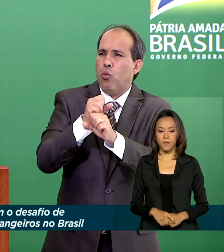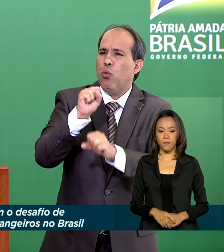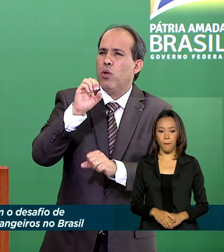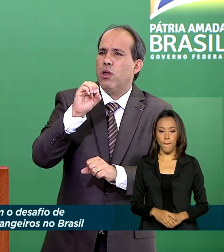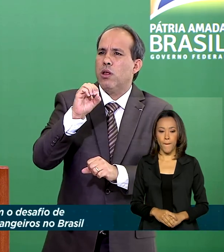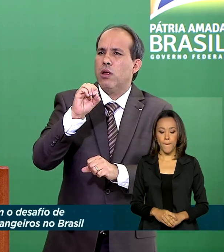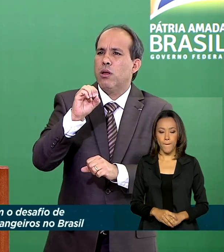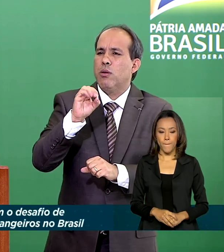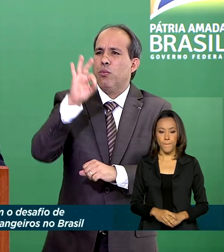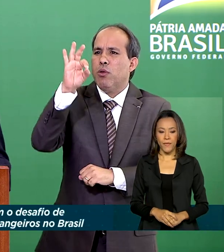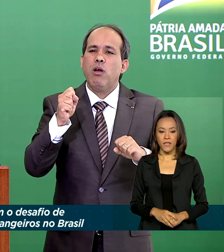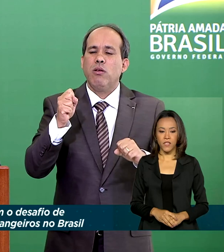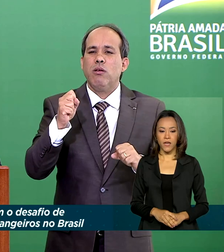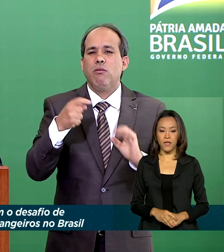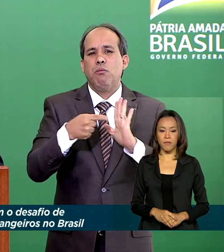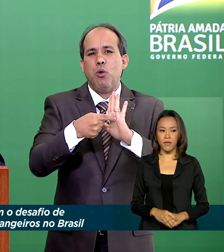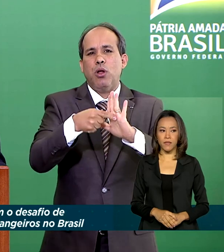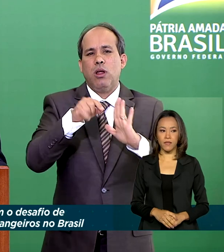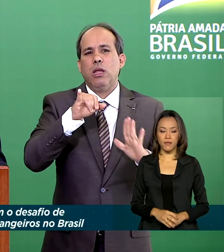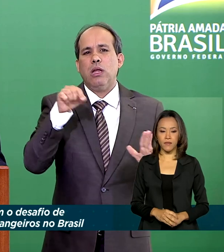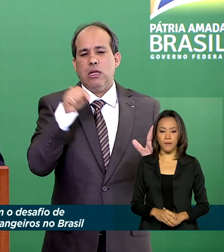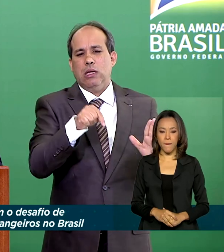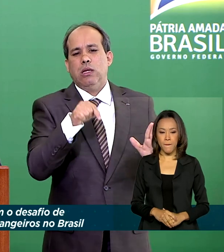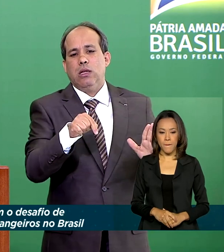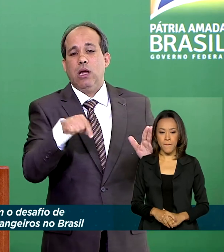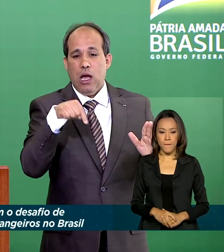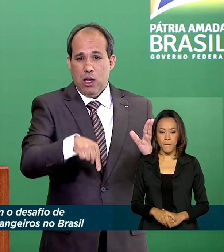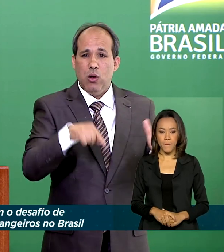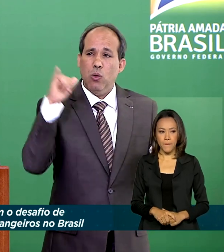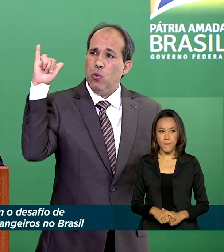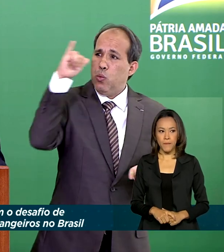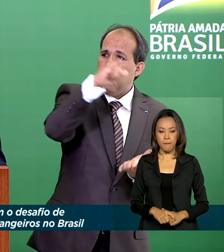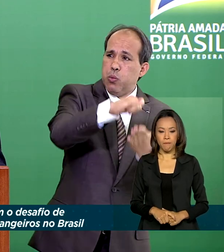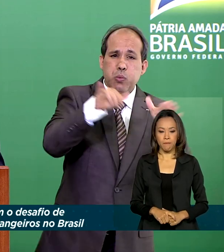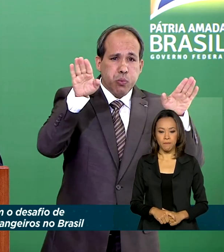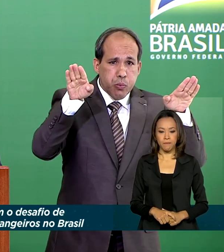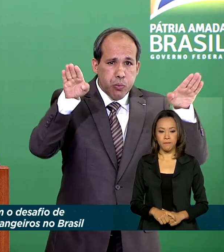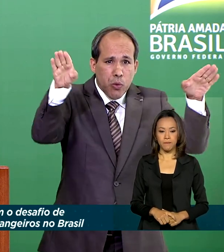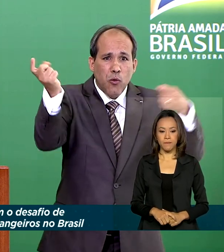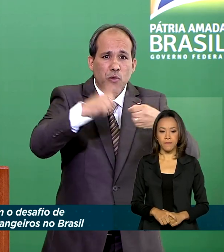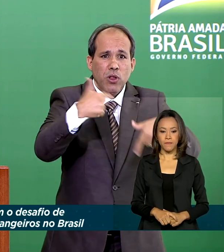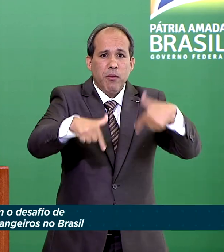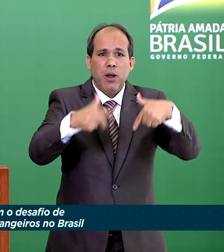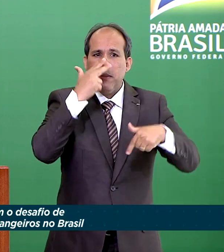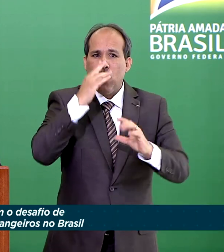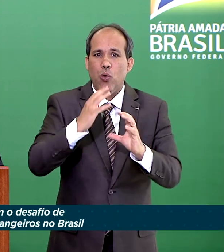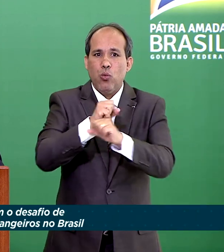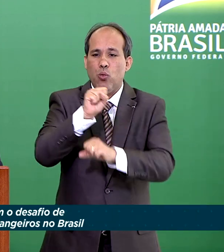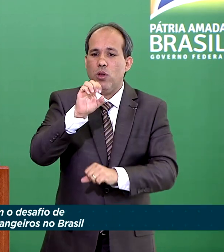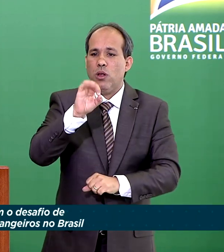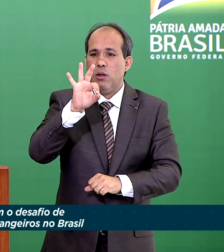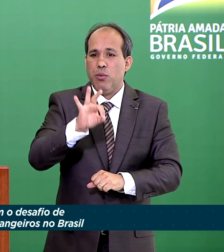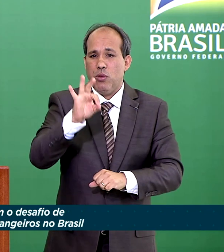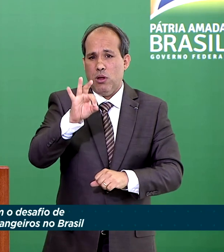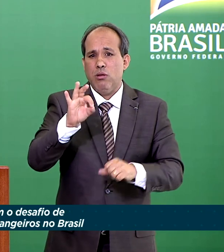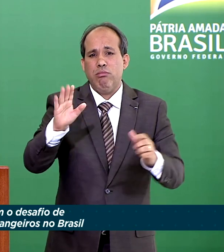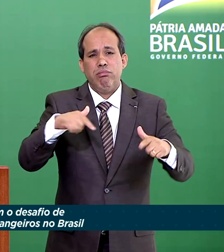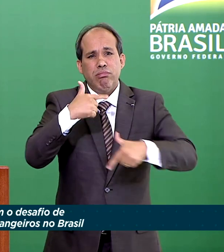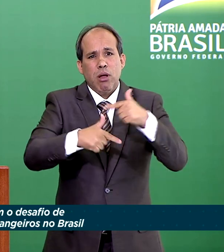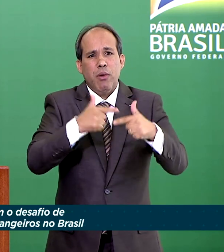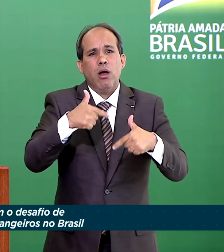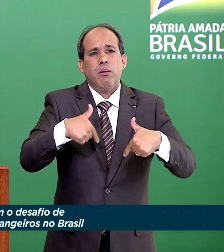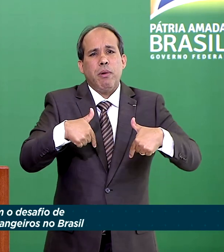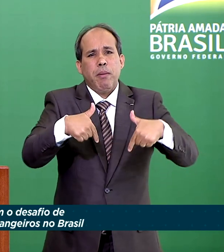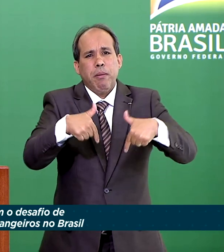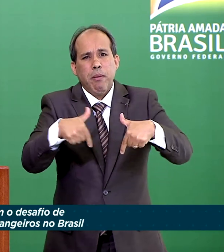turistas internos recuperado. Temos as nossas companhias aéreas voltando a trabalhar em torno de 80% das operações e alguns